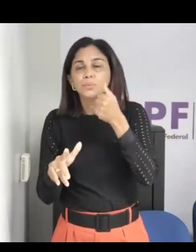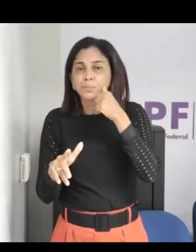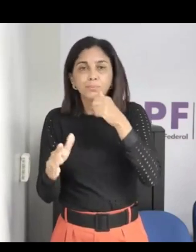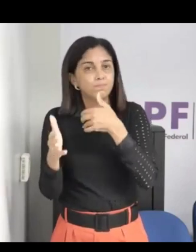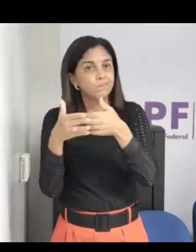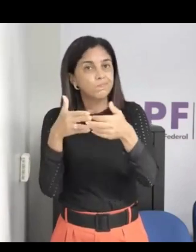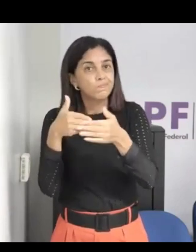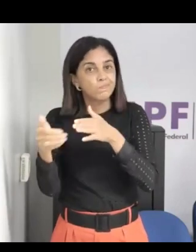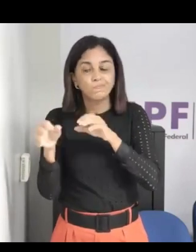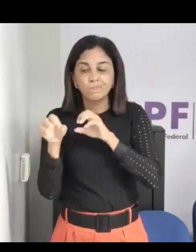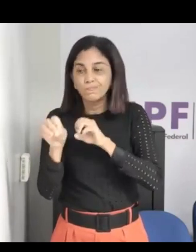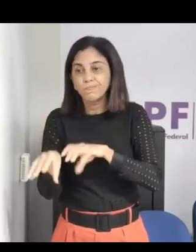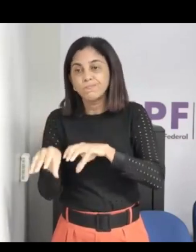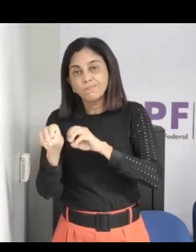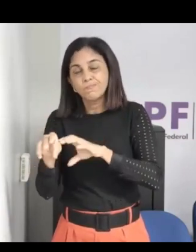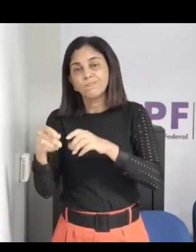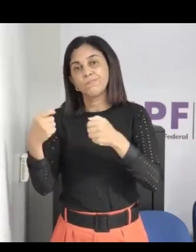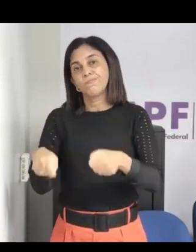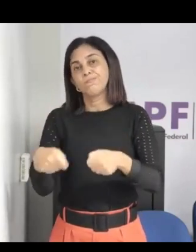importante.